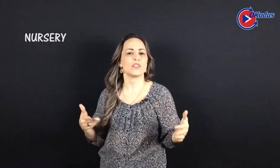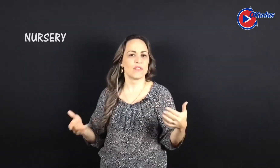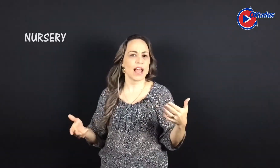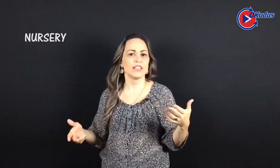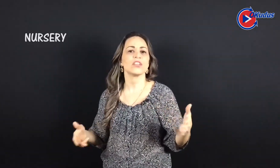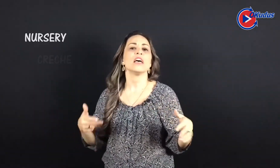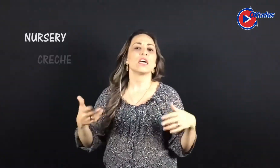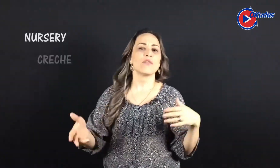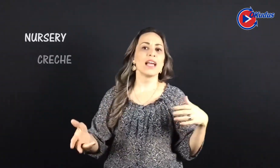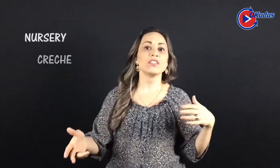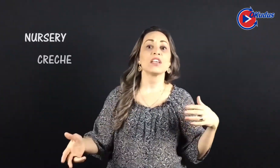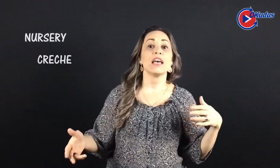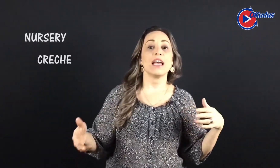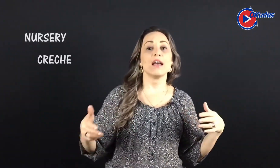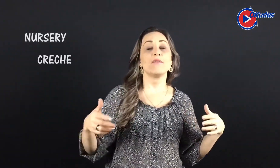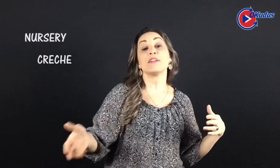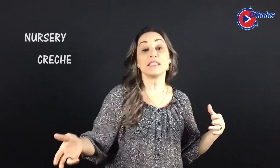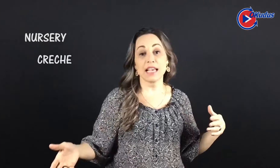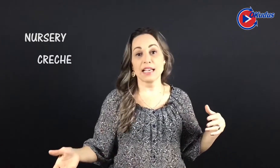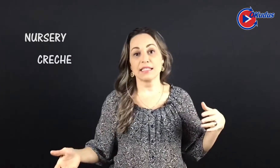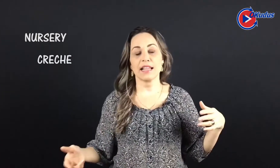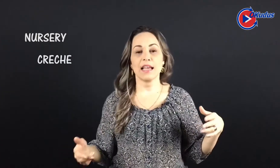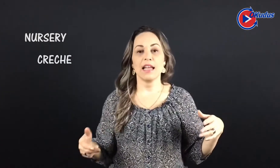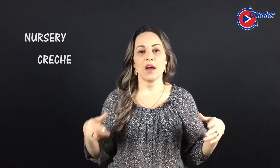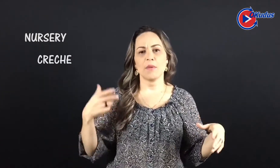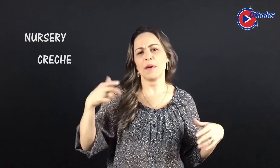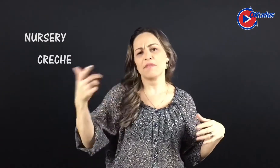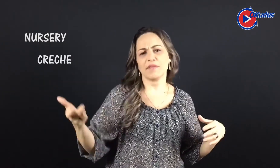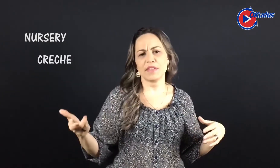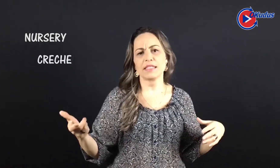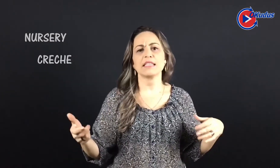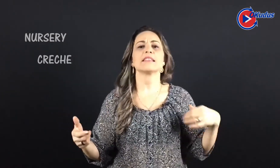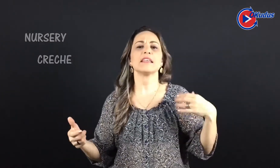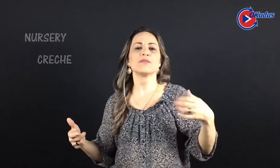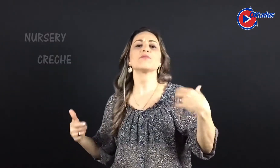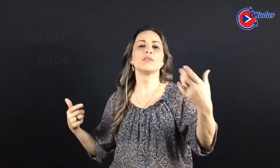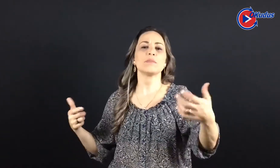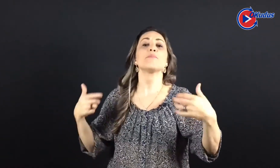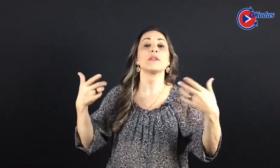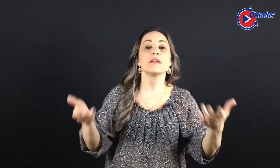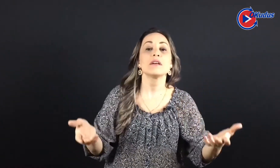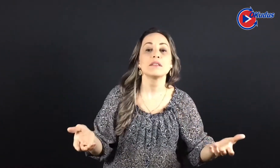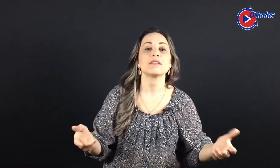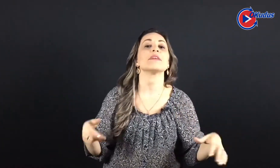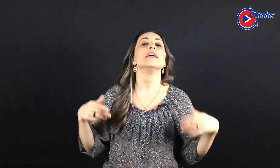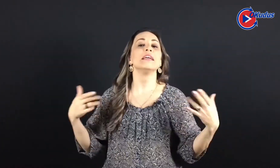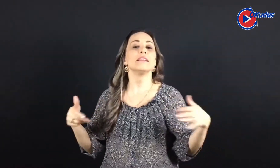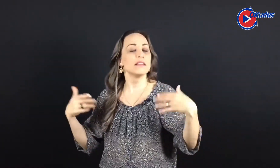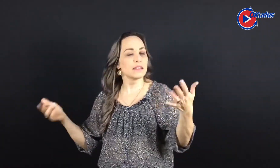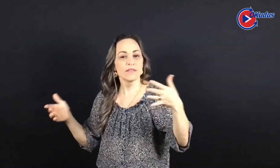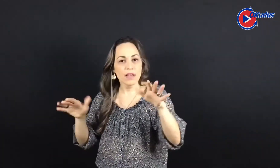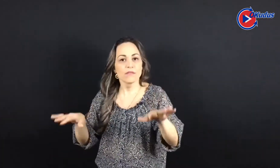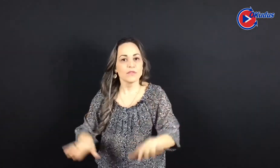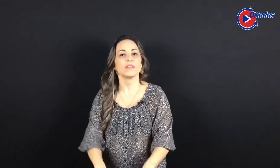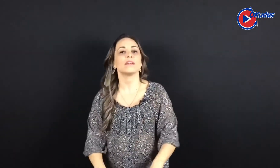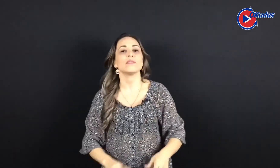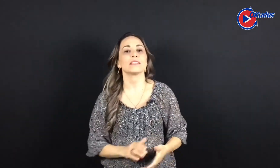de Crash. Crash é o francês, né? É uma palavra francesa que eles usam também pra nursery. E nursery é onde ficam as